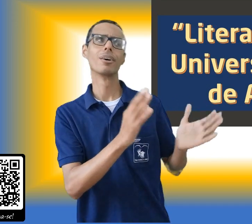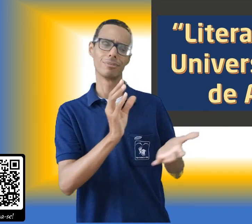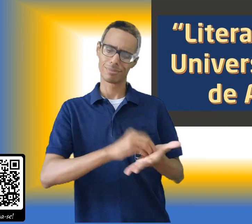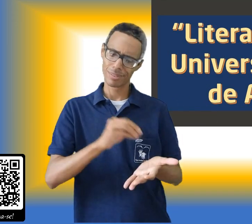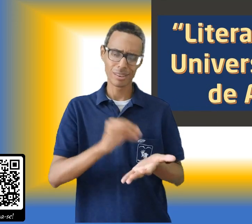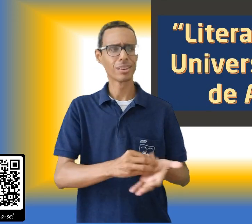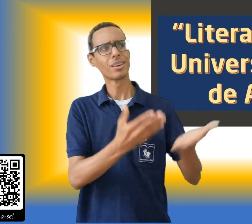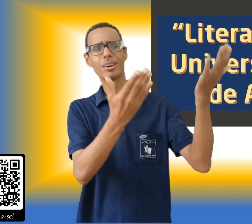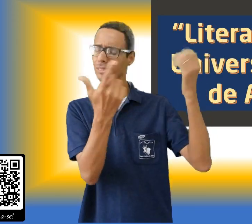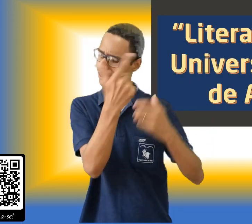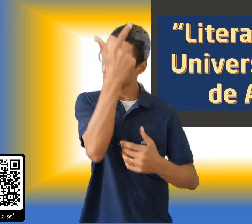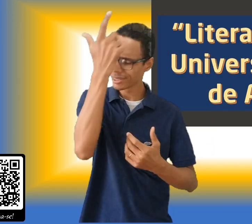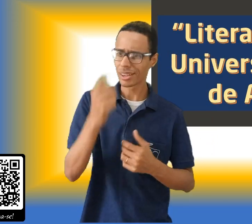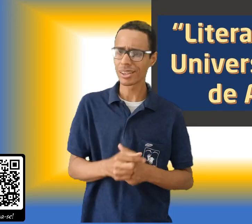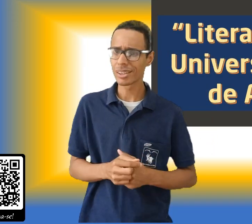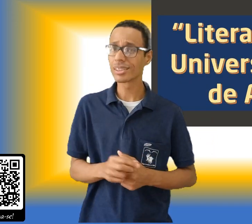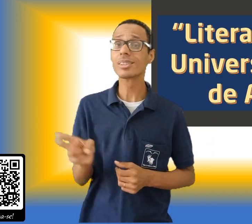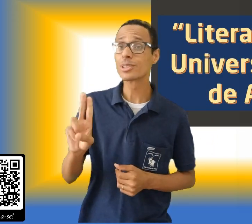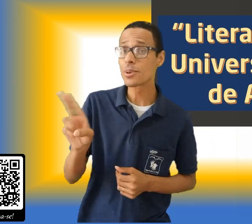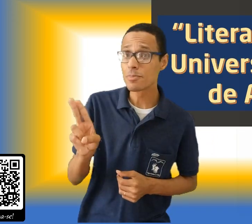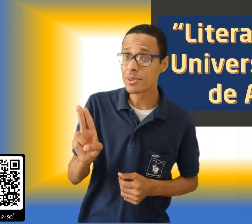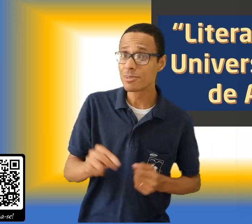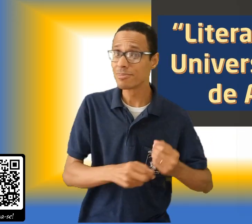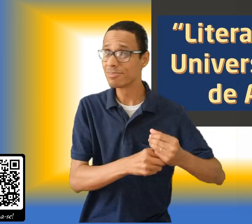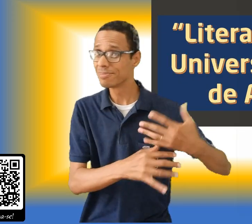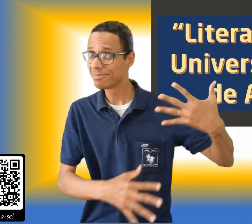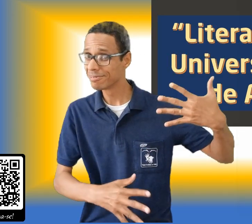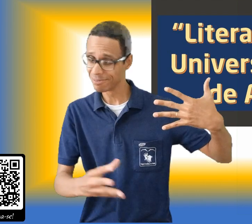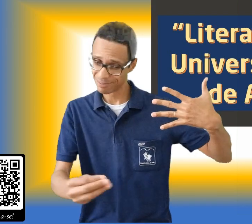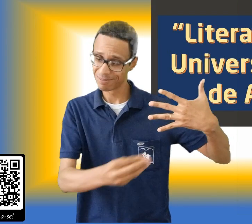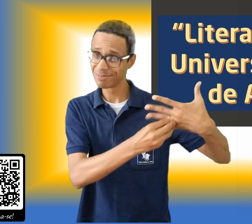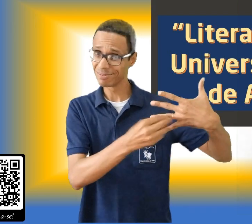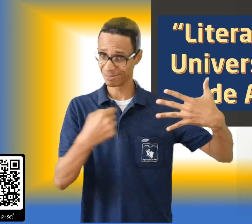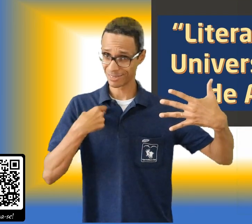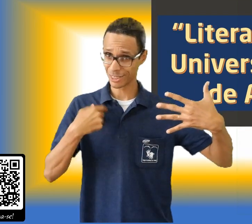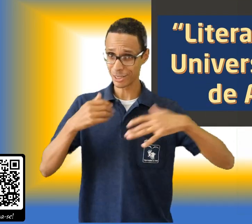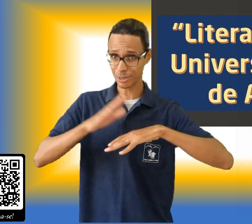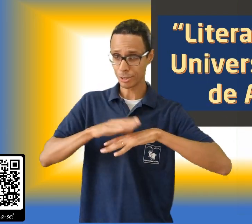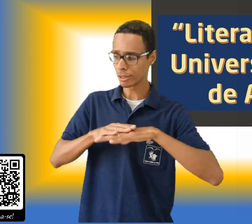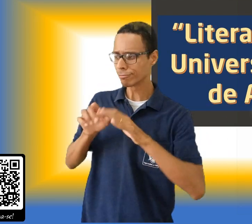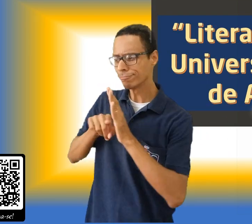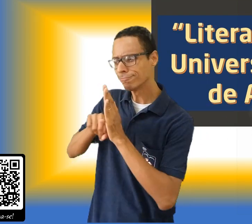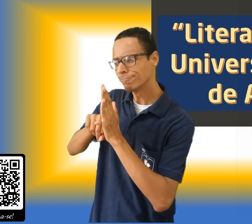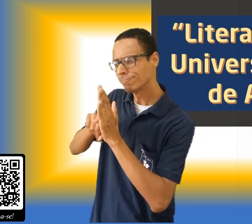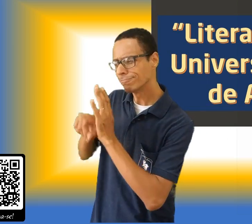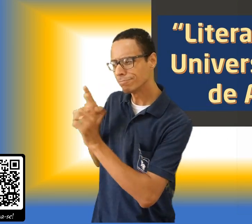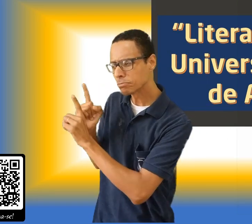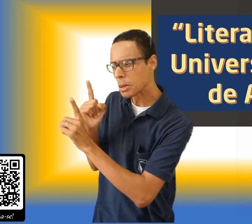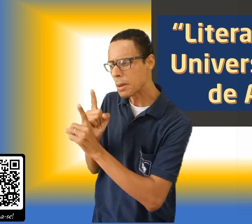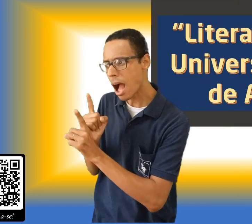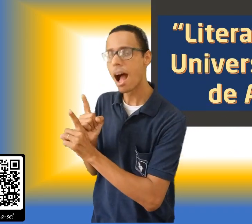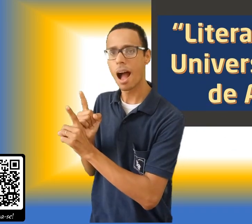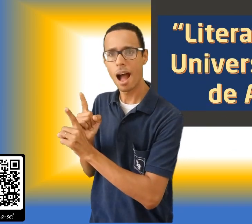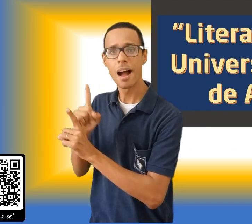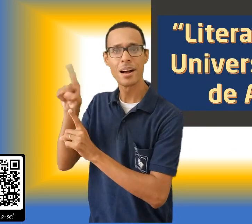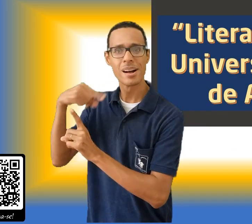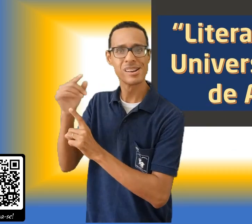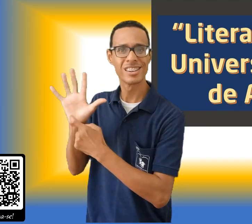conhece, é só deixar nos comentários o nome dele e assim que eu o encontrar, ele vai aparecer na próxima